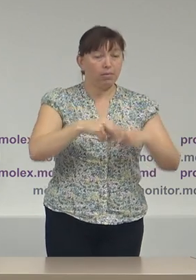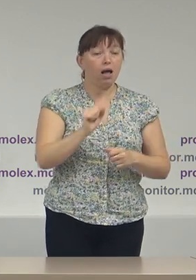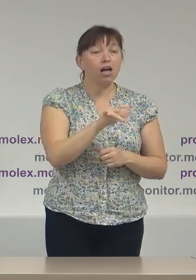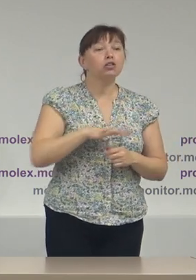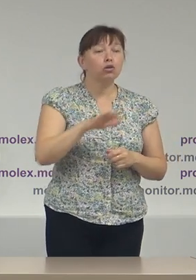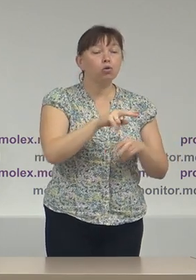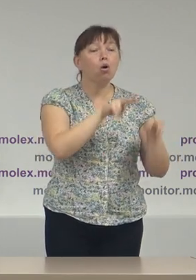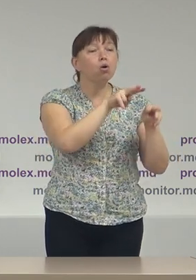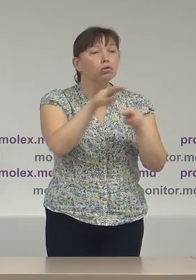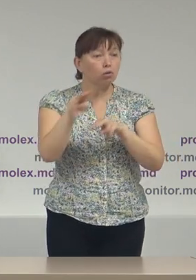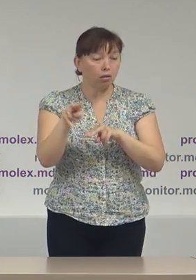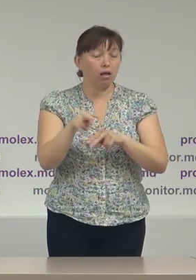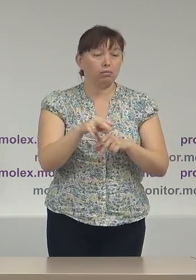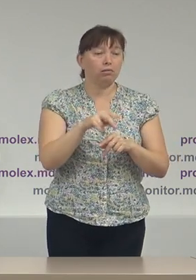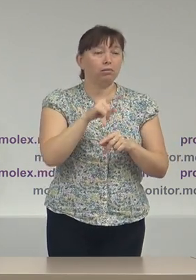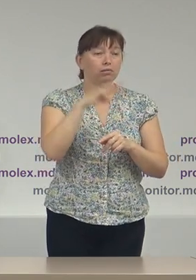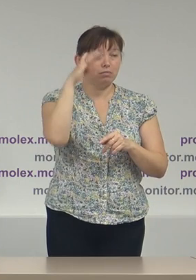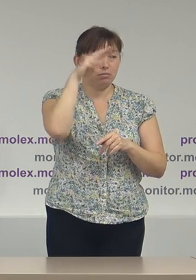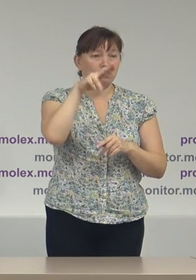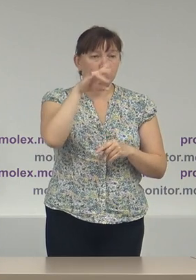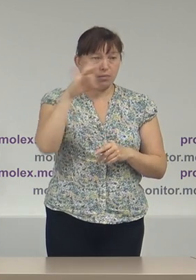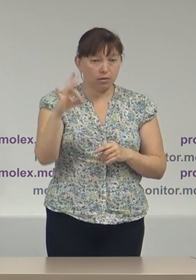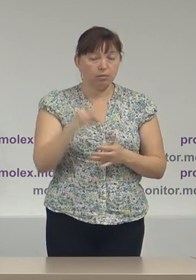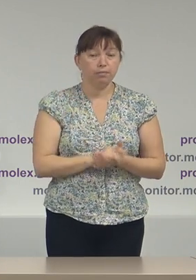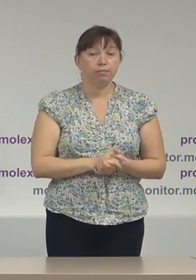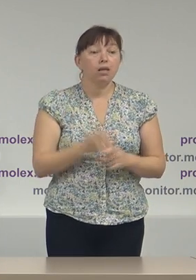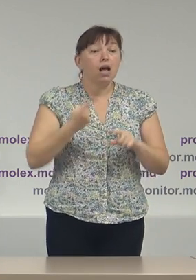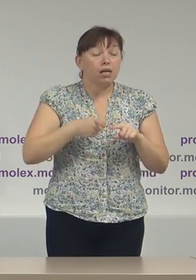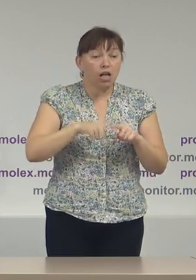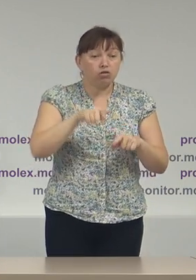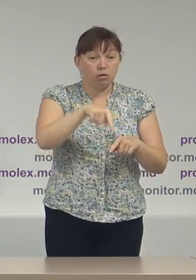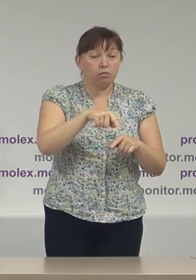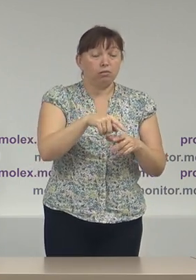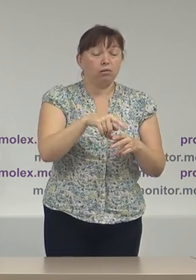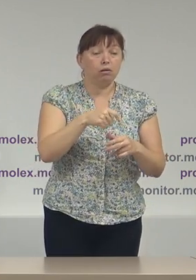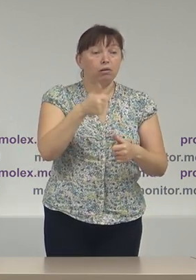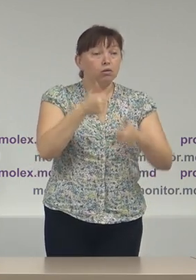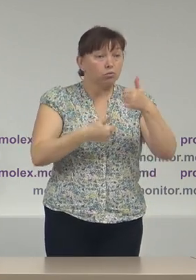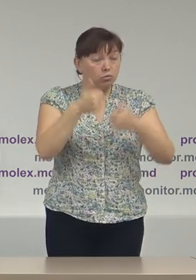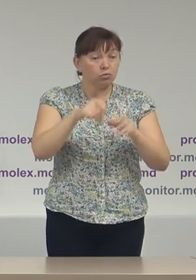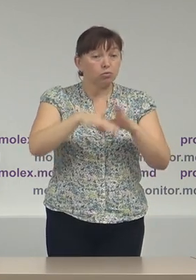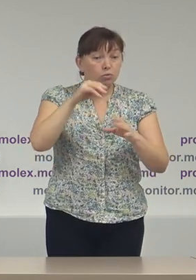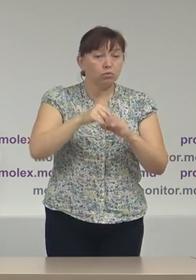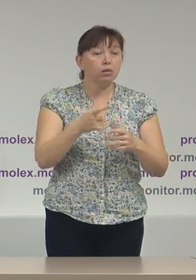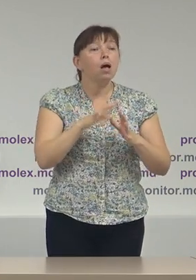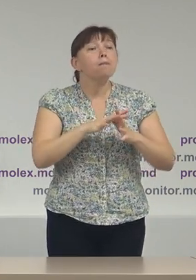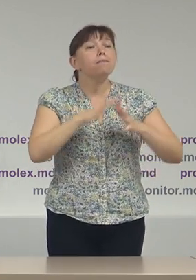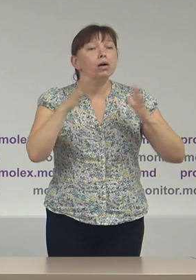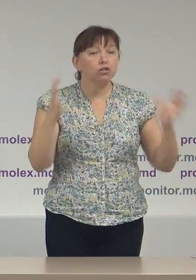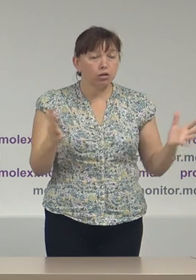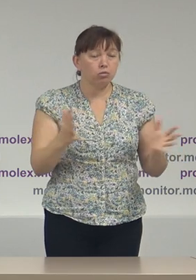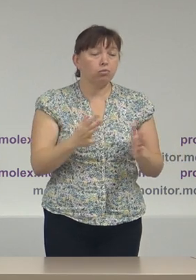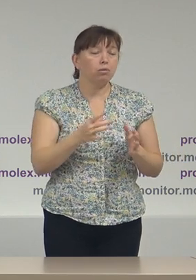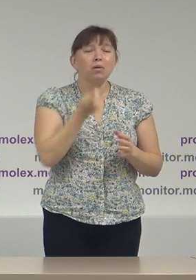teritoriului controlat de cel necontrolat, în acest scrutin, majoritatea practic absolută, cu mici